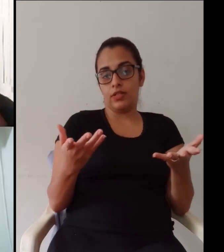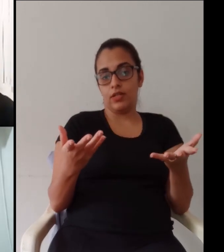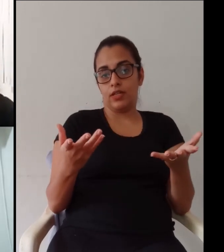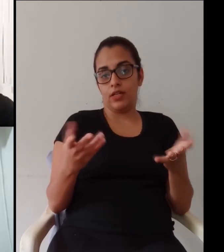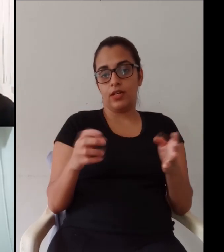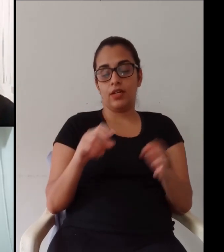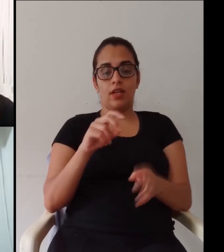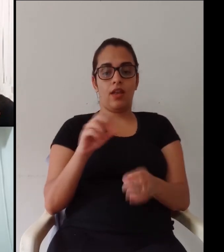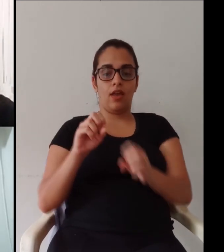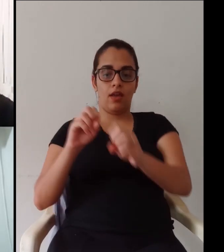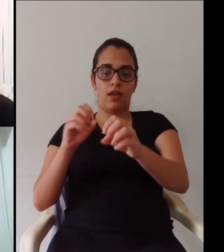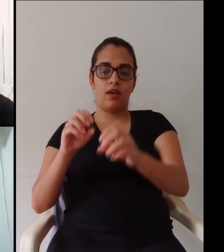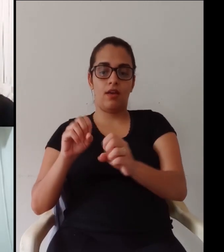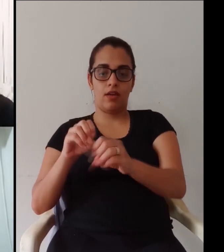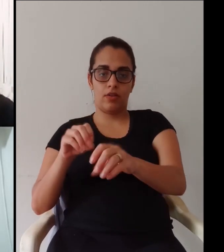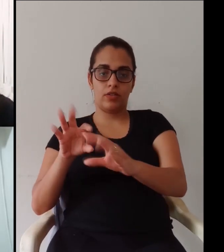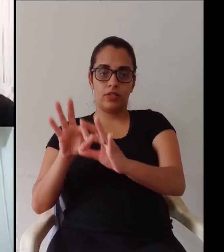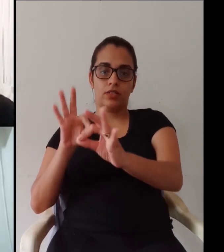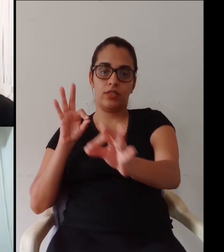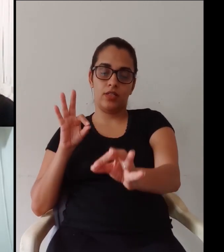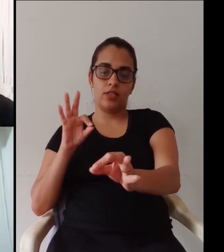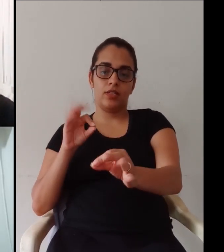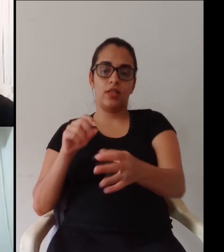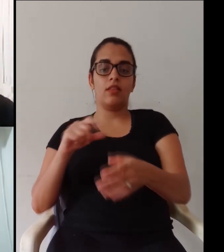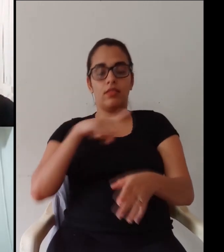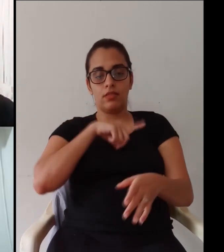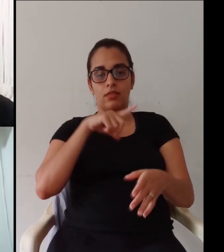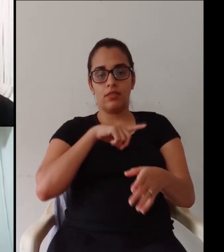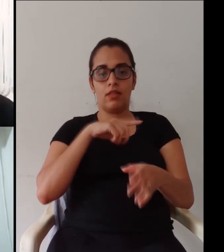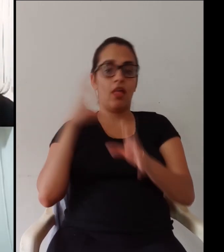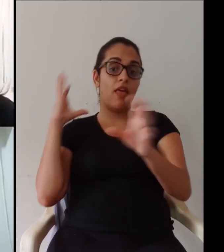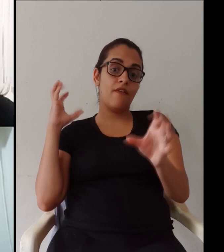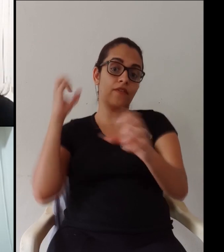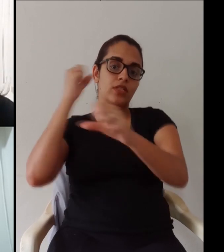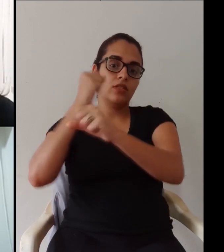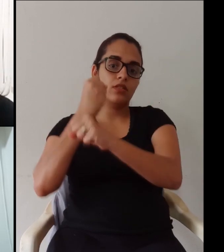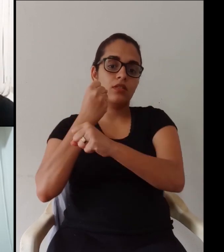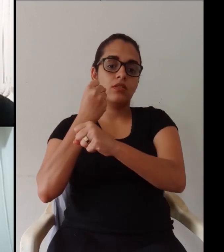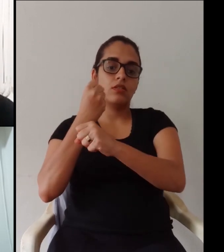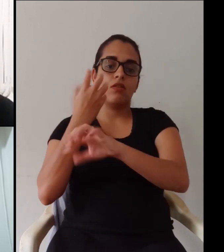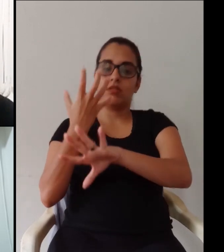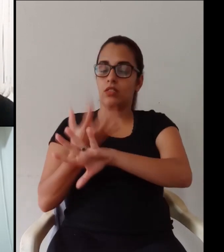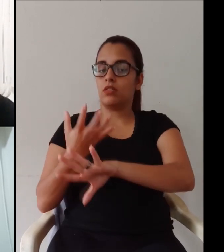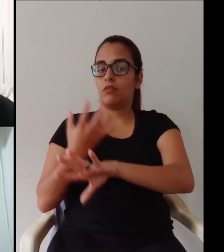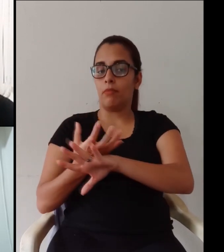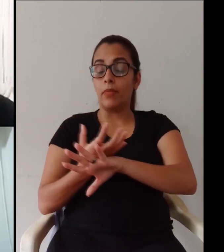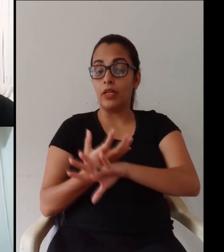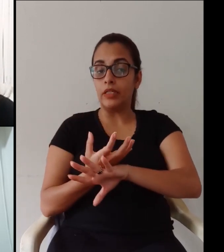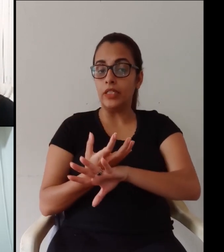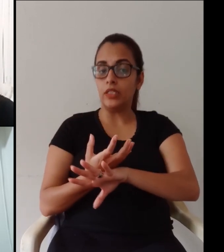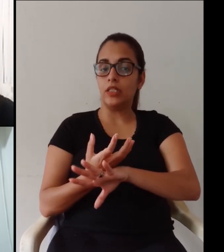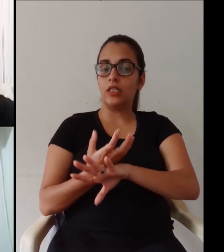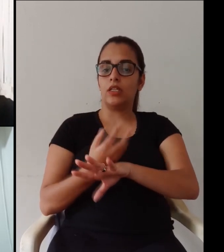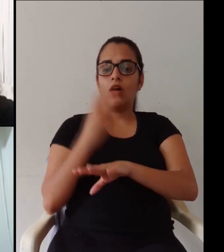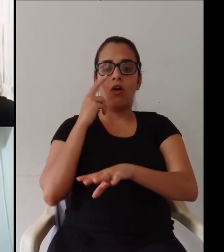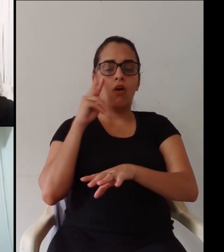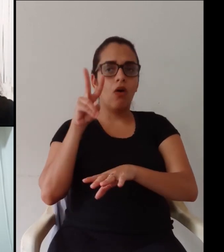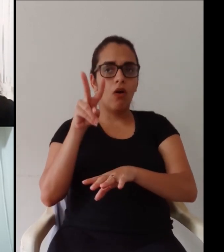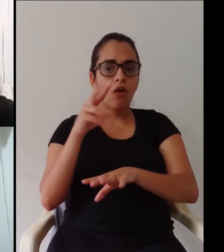planejada como ela é conduzida né como o professor tem o tempo da aula na educação à distância até por revisão do